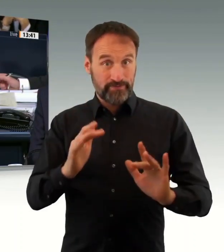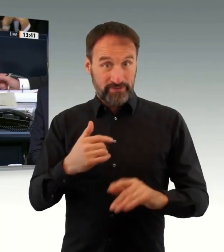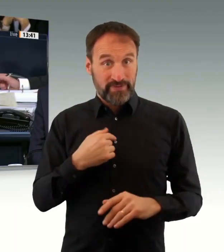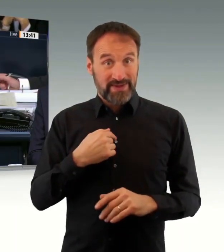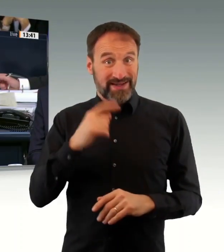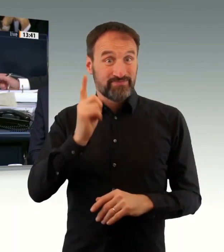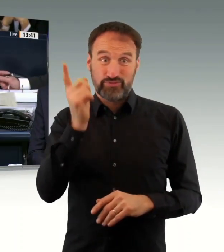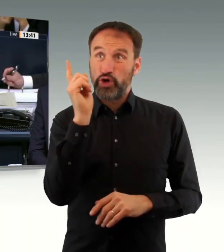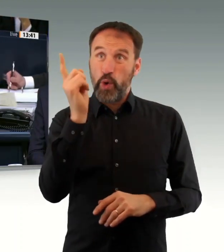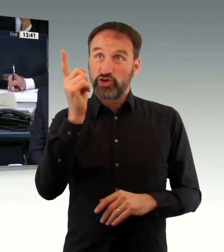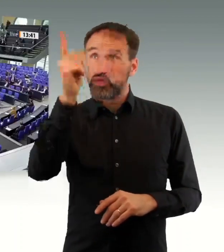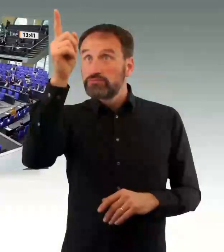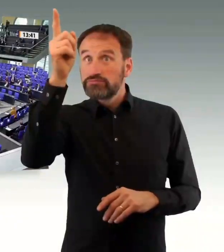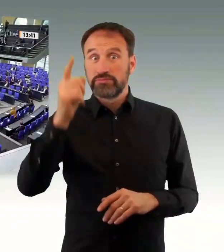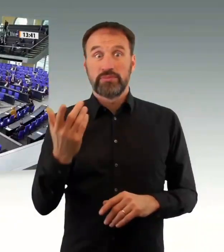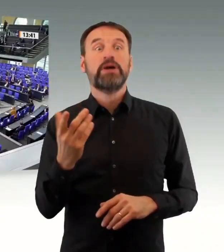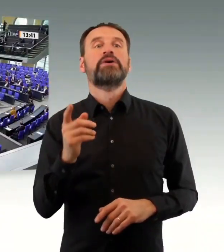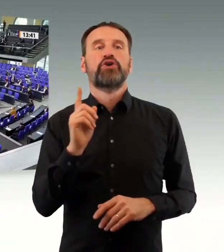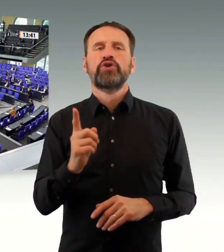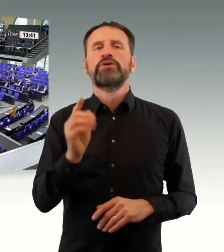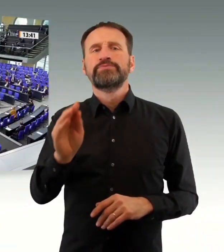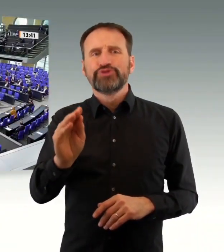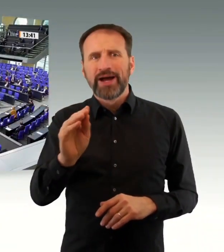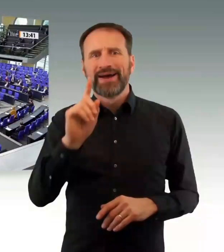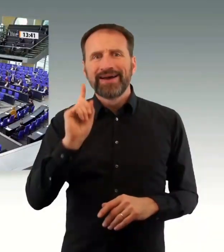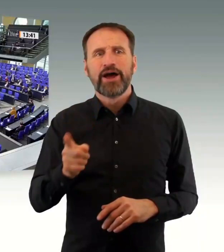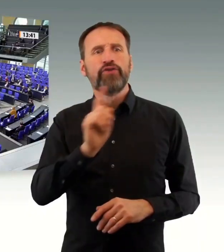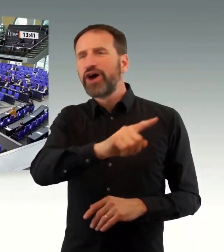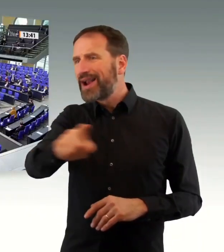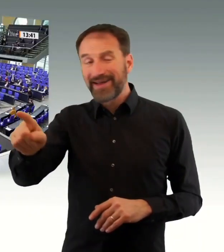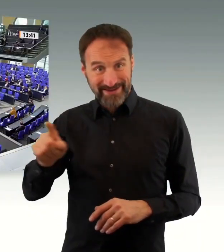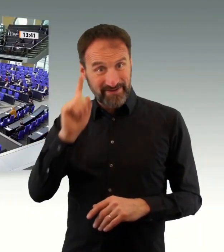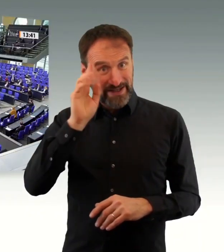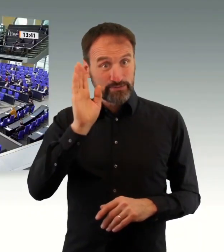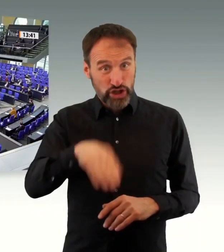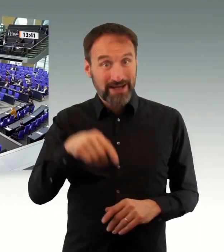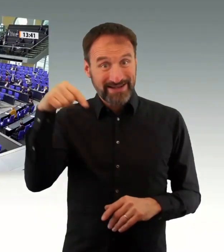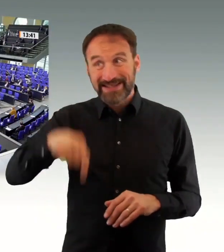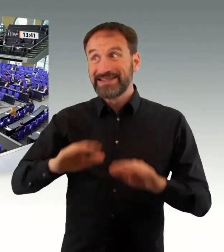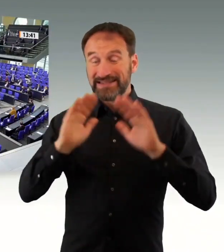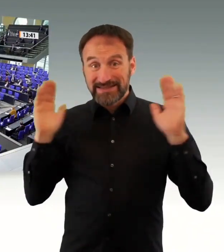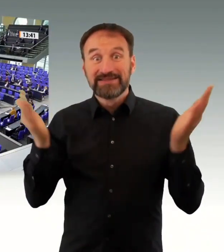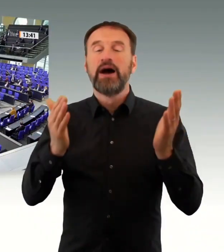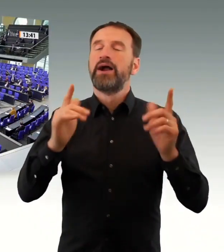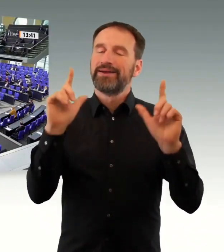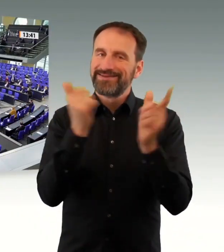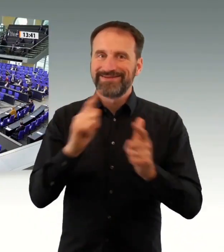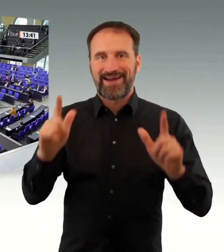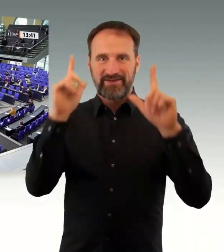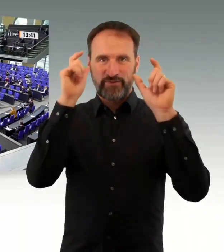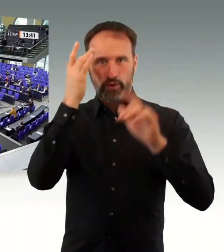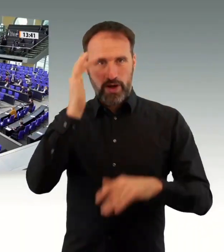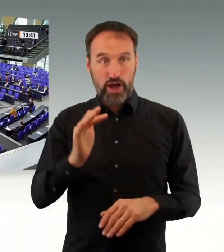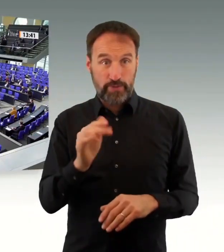Überweisungsvorschläge gibt. Dann verfahren wir so wie vorgeschlagen. Wir sind damit am Schluss der